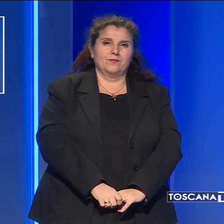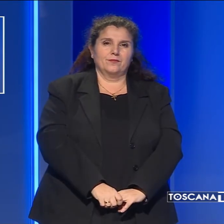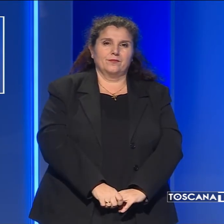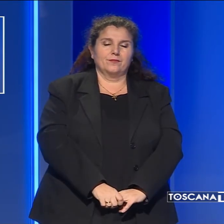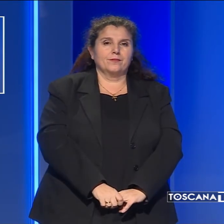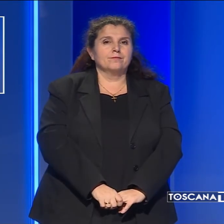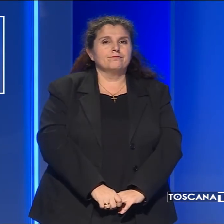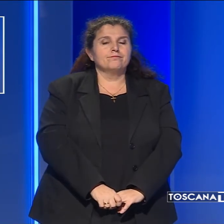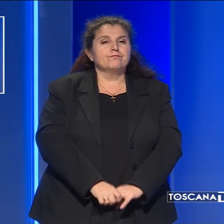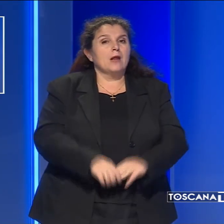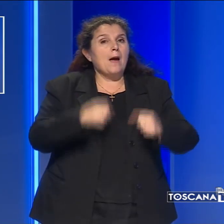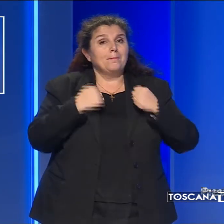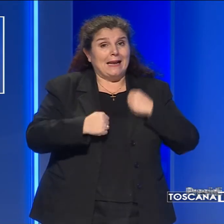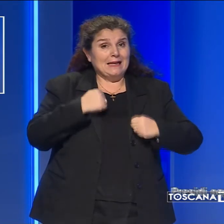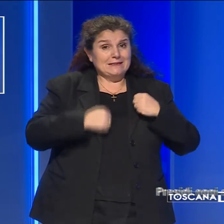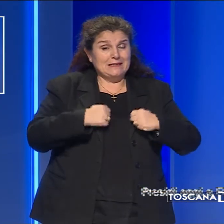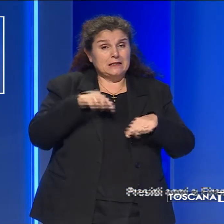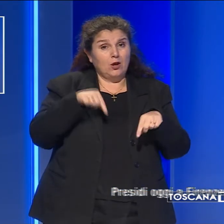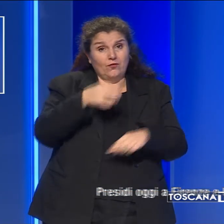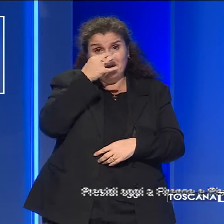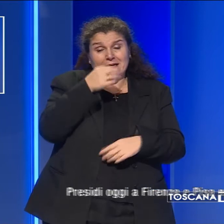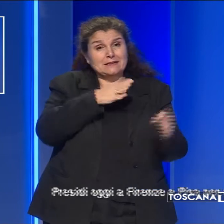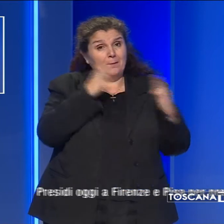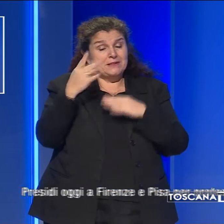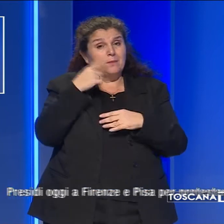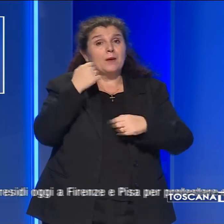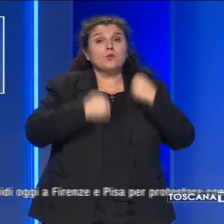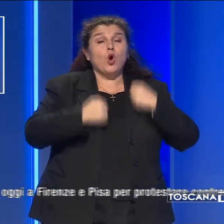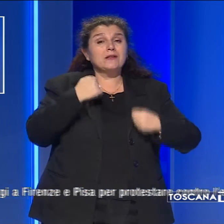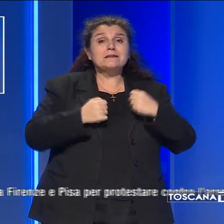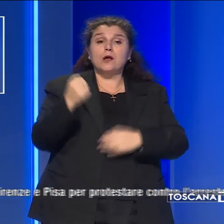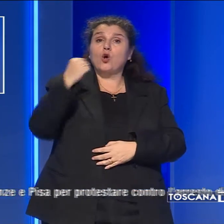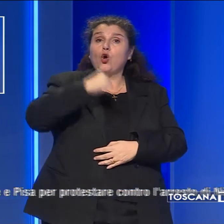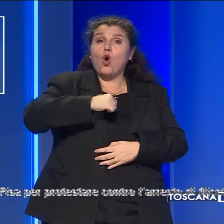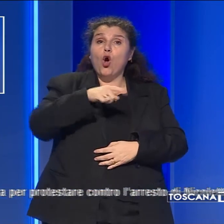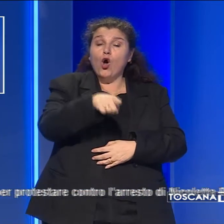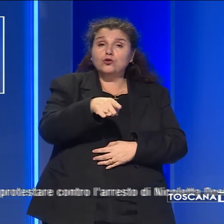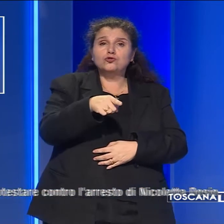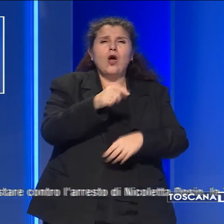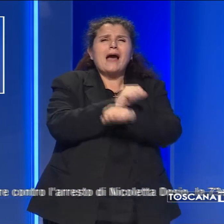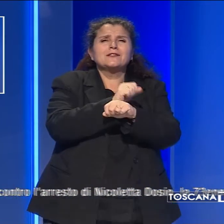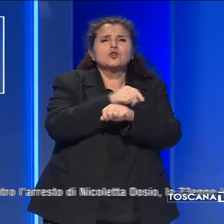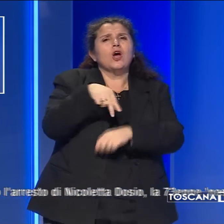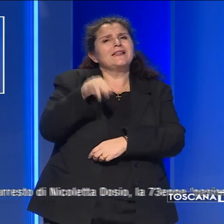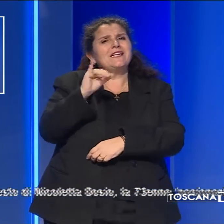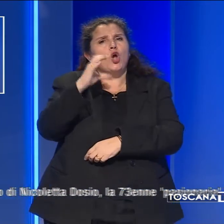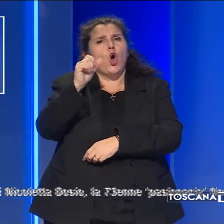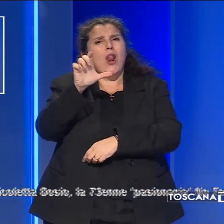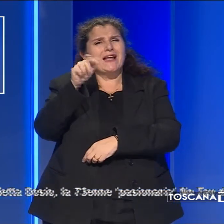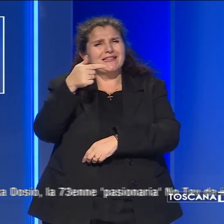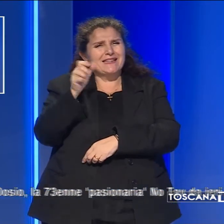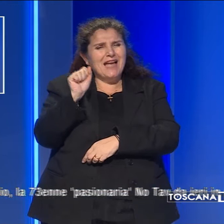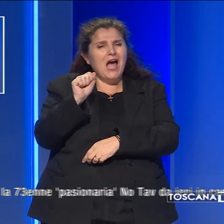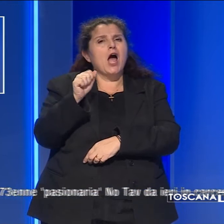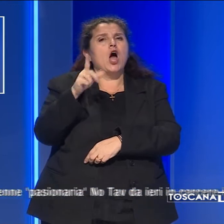Presidi oggi a Firenze e Pisa per protestare contro l'arresto di Nicoletta Dosio, la